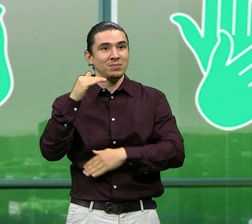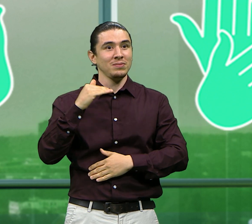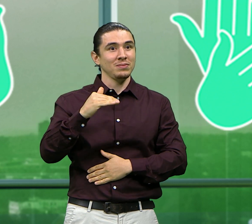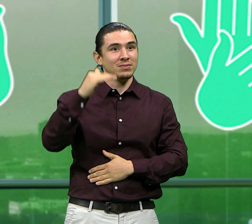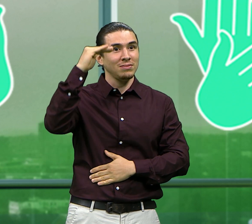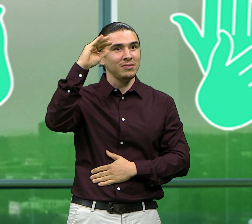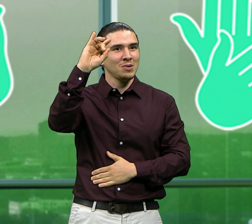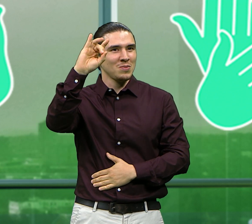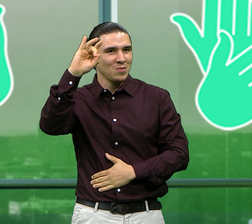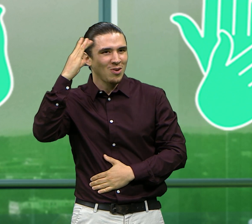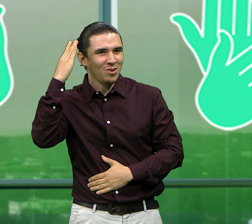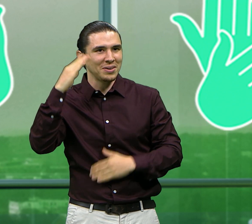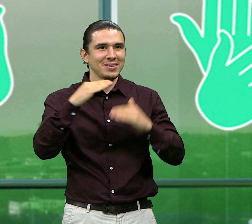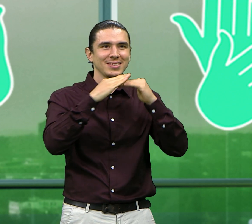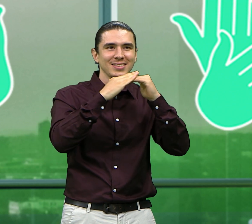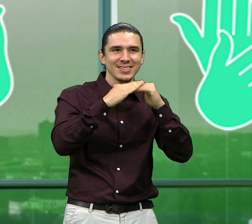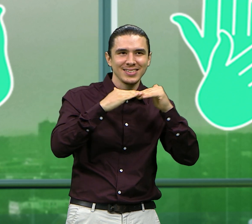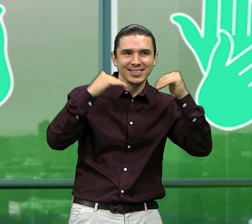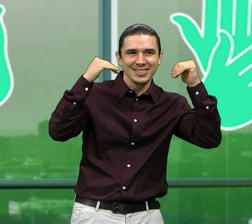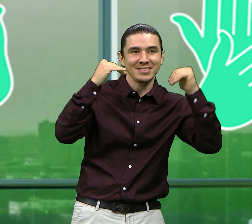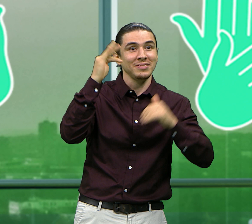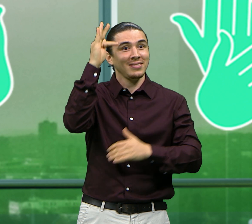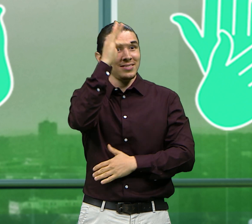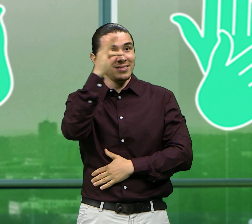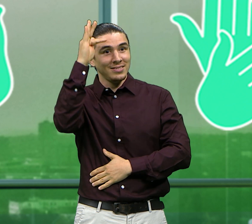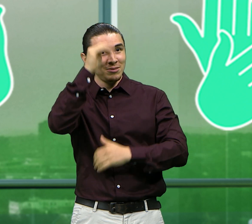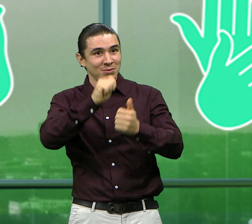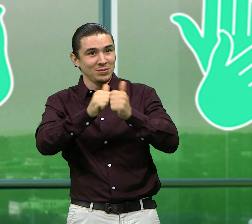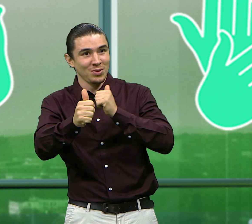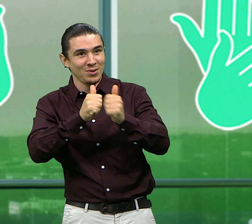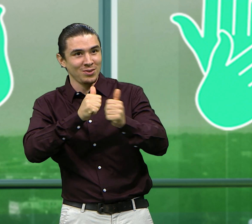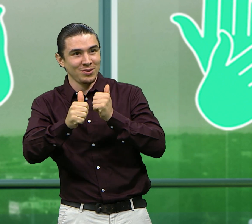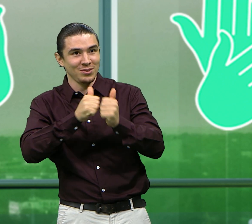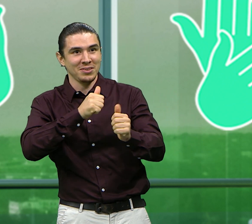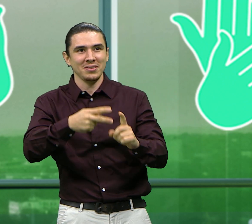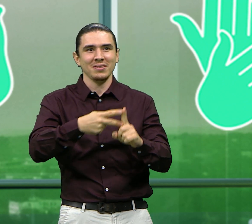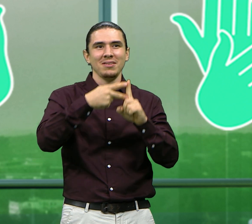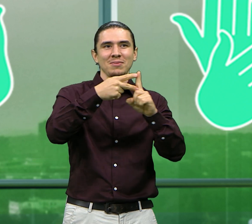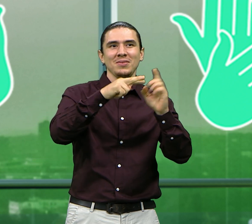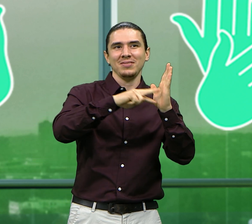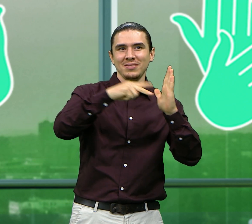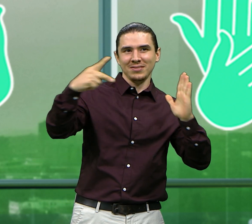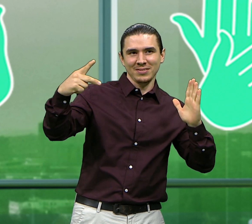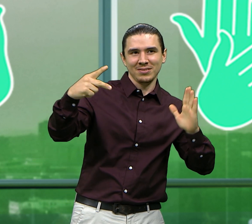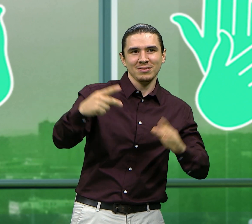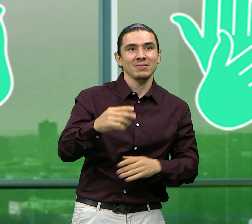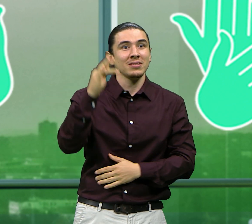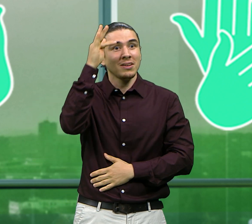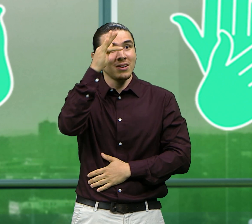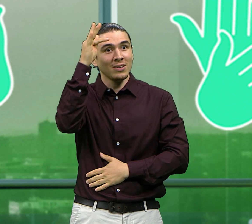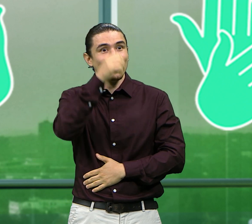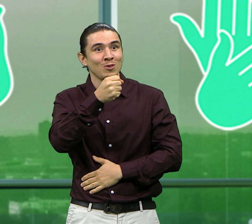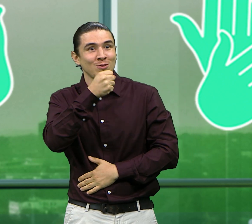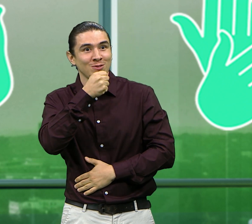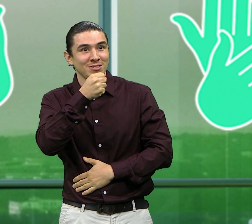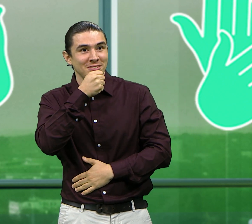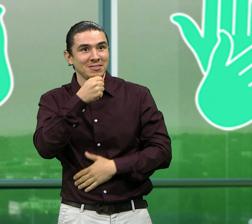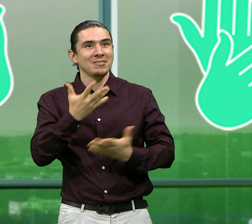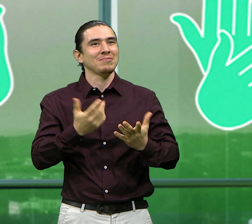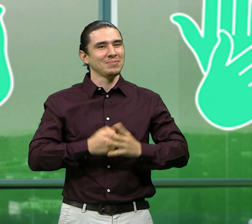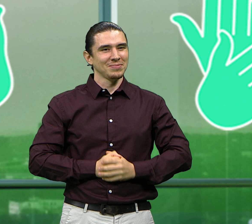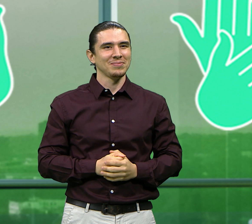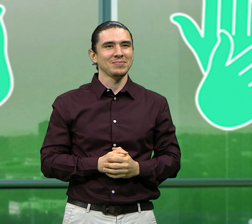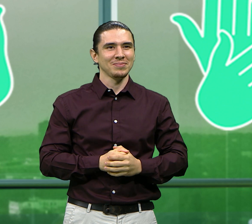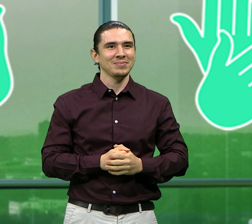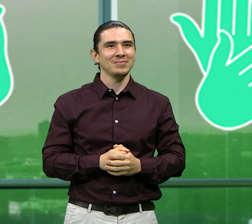Paradero, El Apartamento de la Mona, Feliz de Semana, Teleantioquia Deportes, Dale Play, Teleantioquia